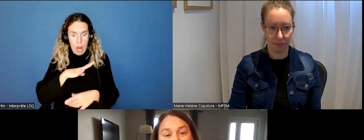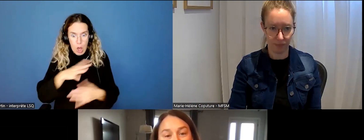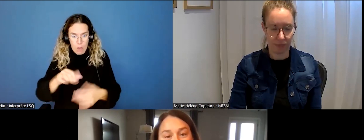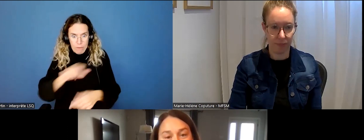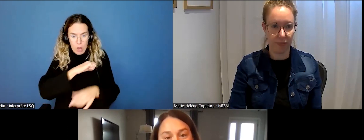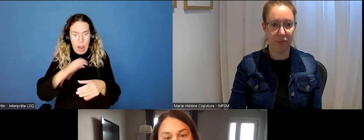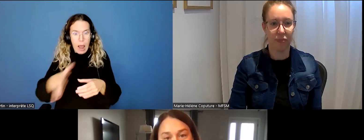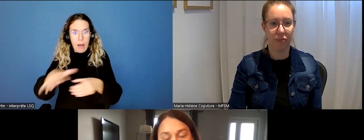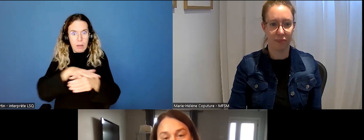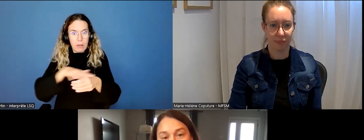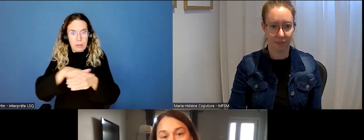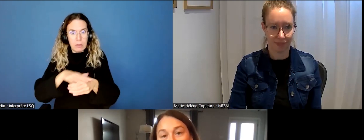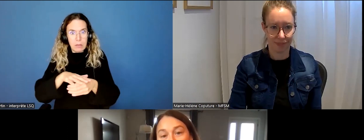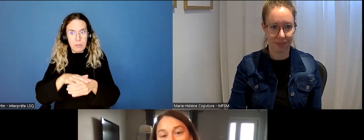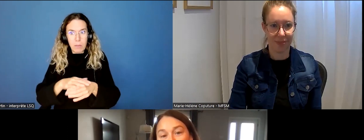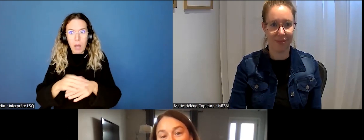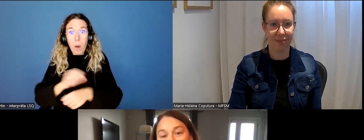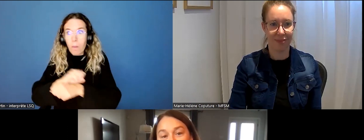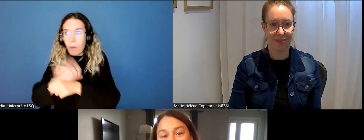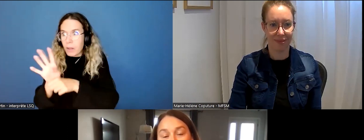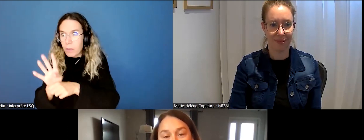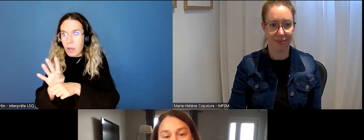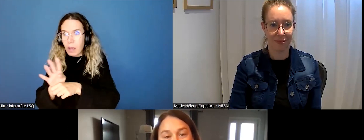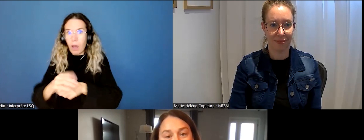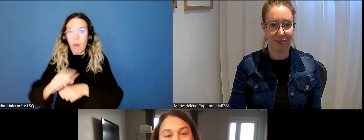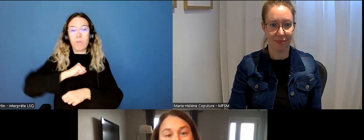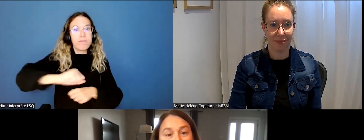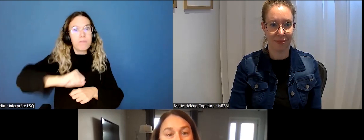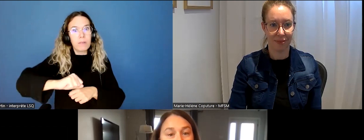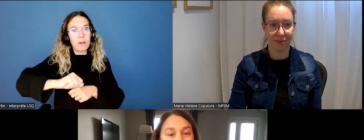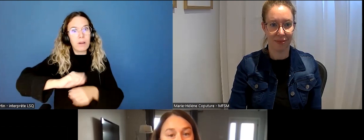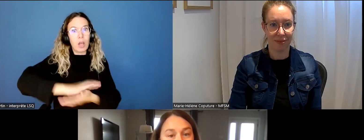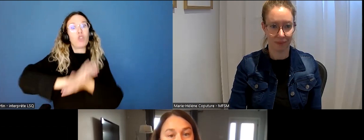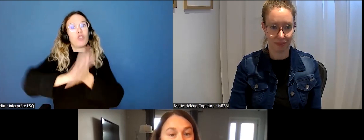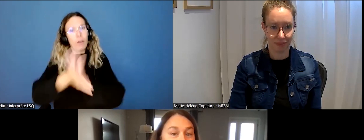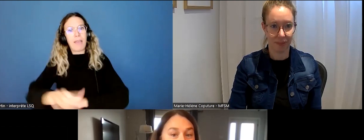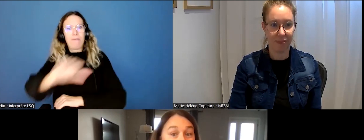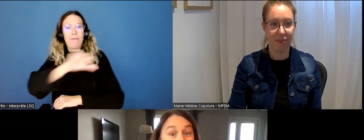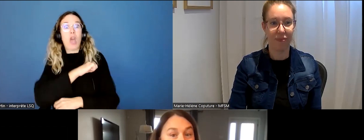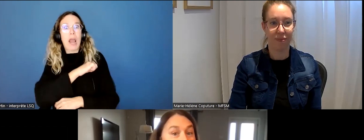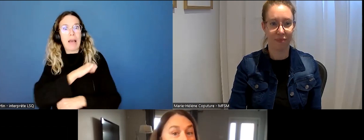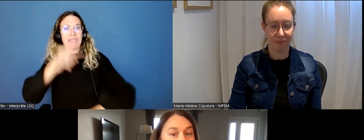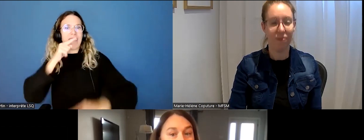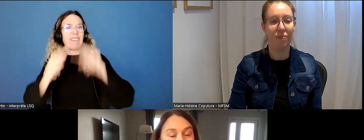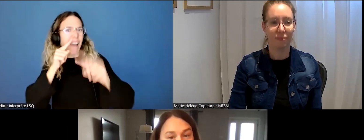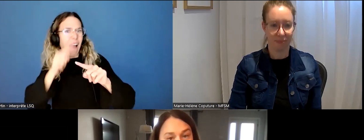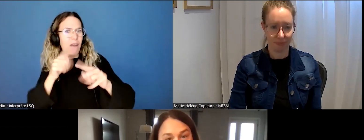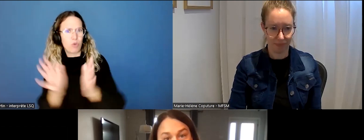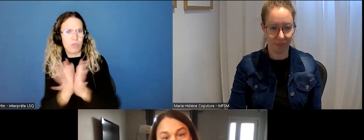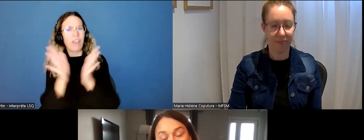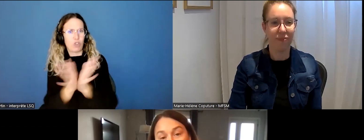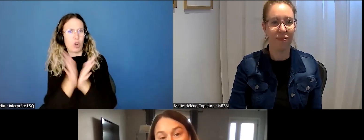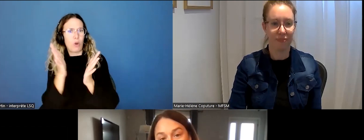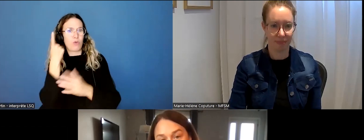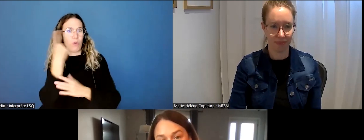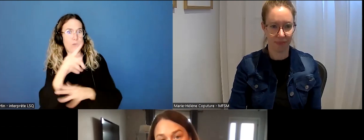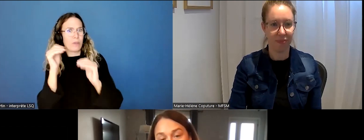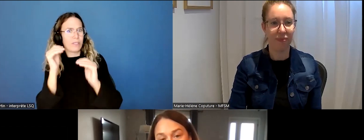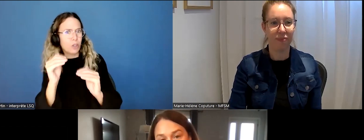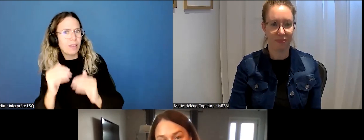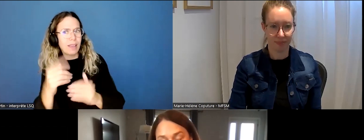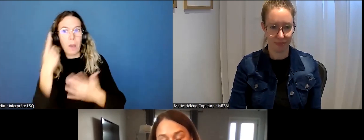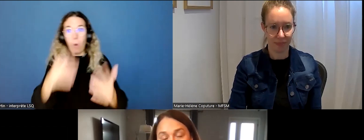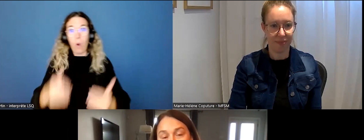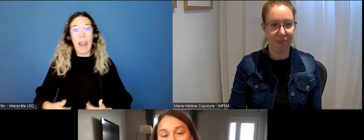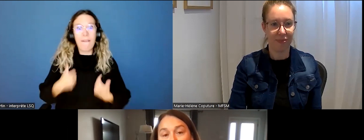bien là, ça s'est installé plus rapidement, puis s'est allé plus rapidement vers des formes de violence qui pouvaient être dangereuses pour la sécurité ou pour la vie